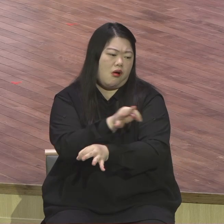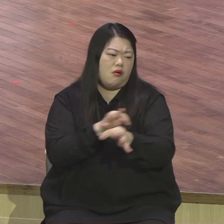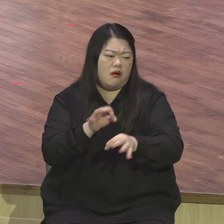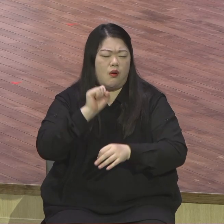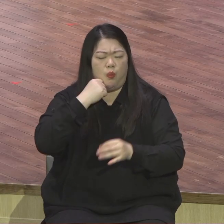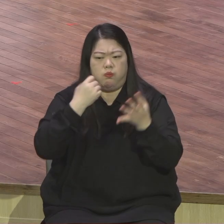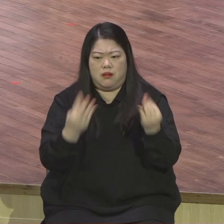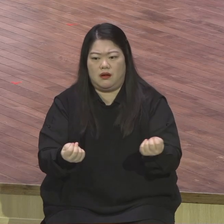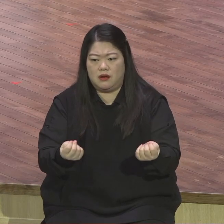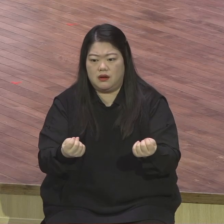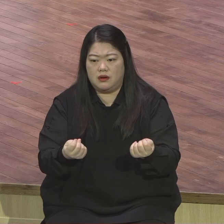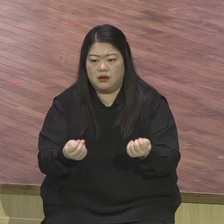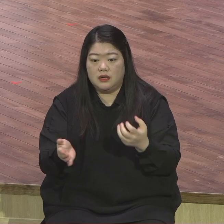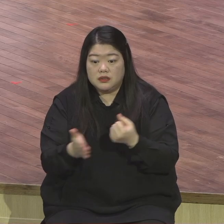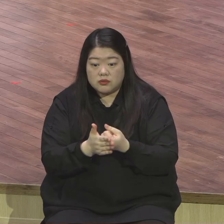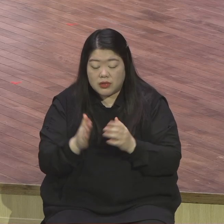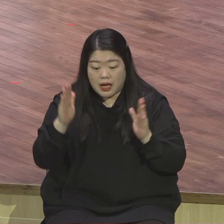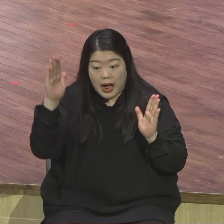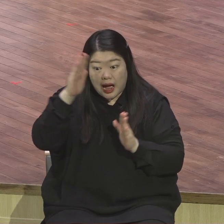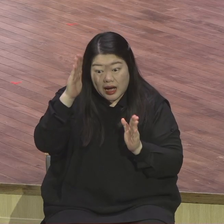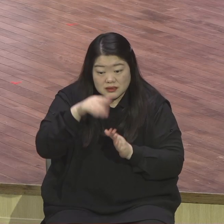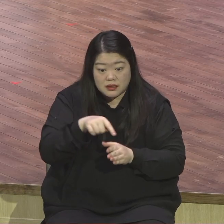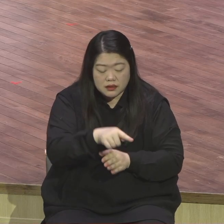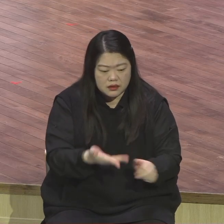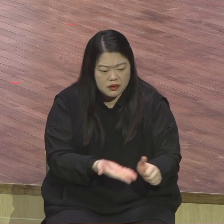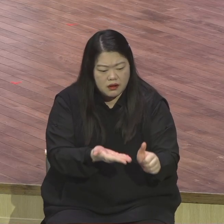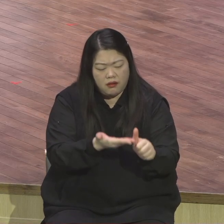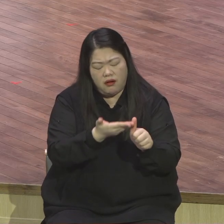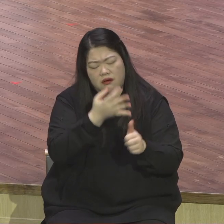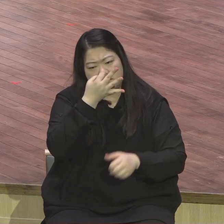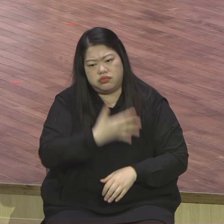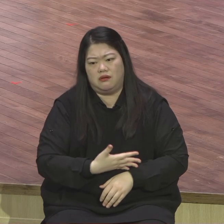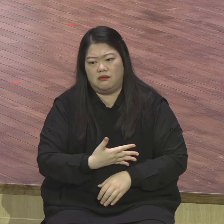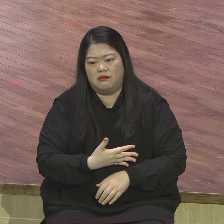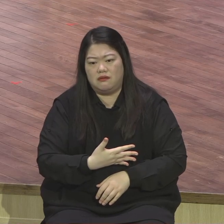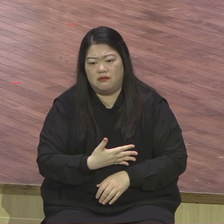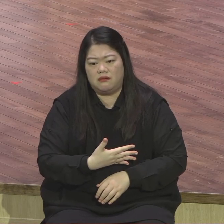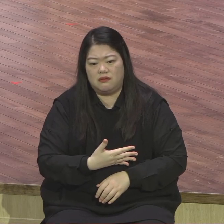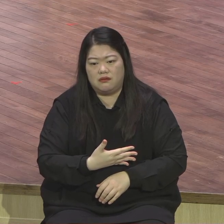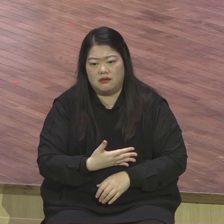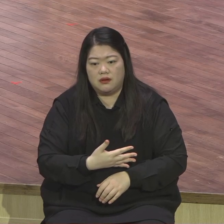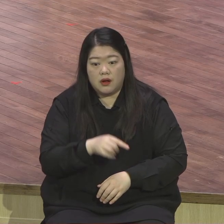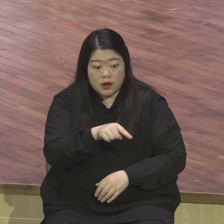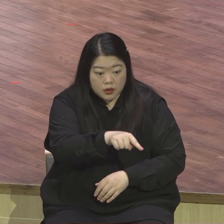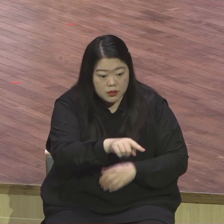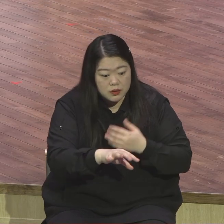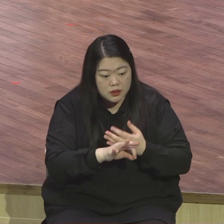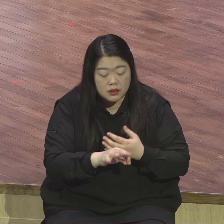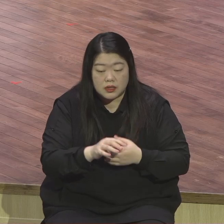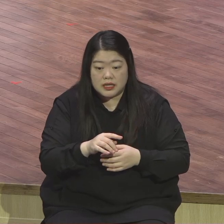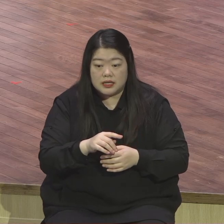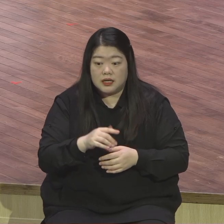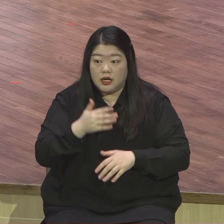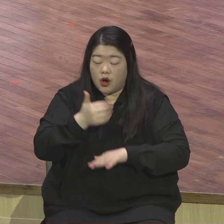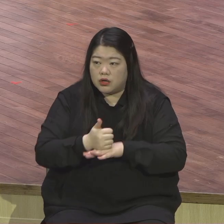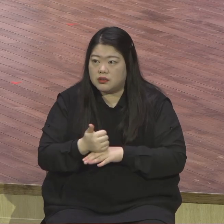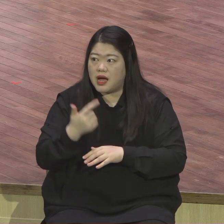지금 아이들 문제가 심각하다만 그러니까 이것들이 잘못된 뭐예요. 사고 칩니다. 문제 일으킵니다. 우리나라